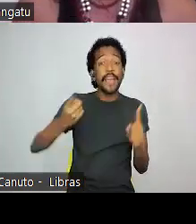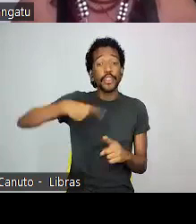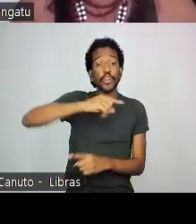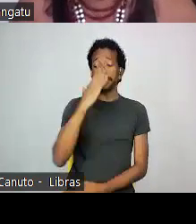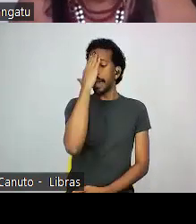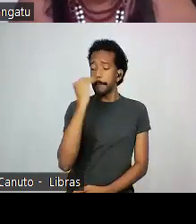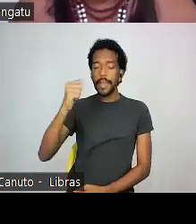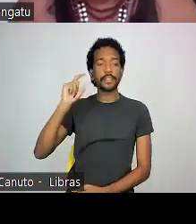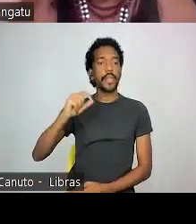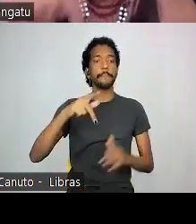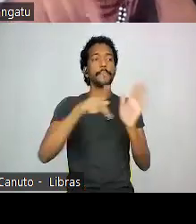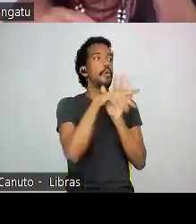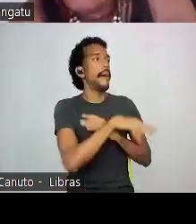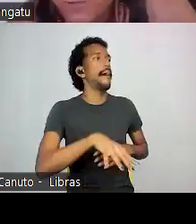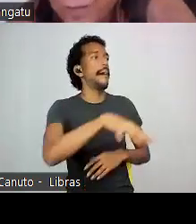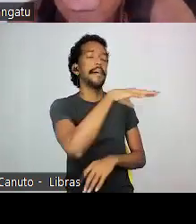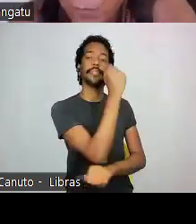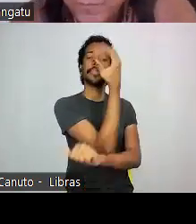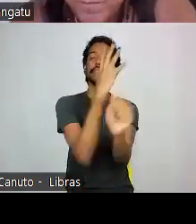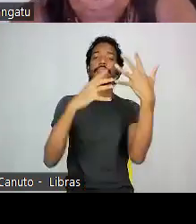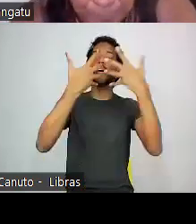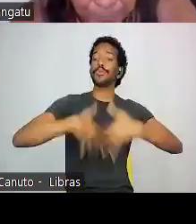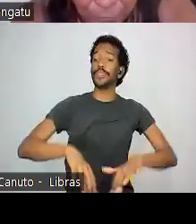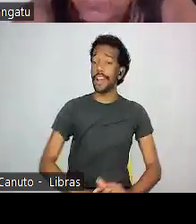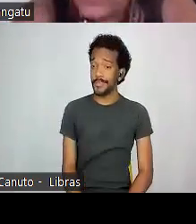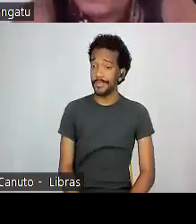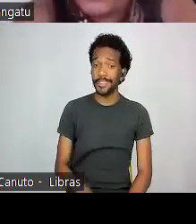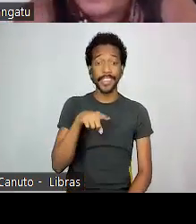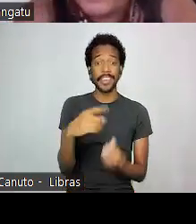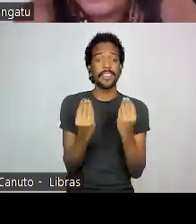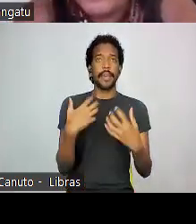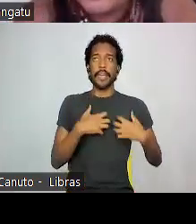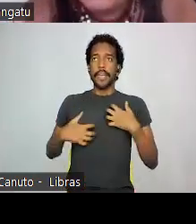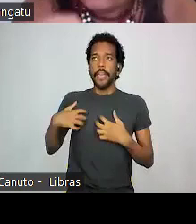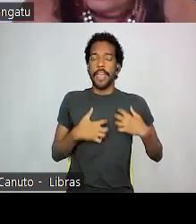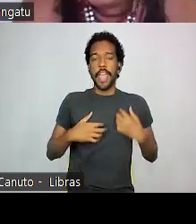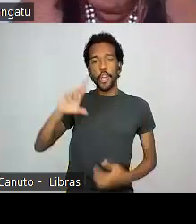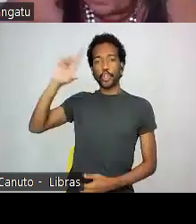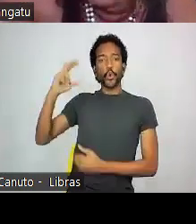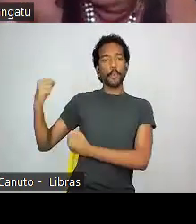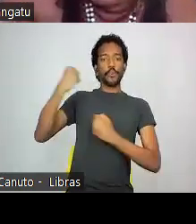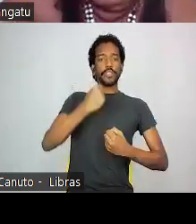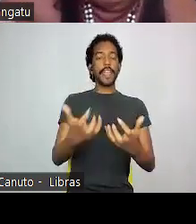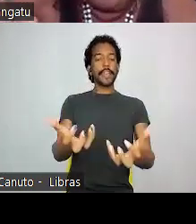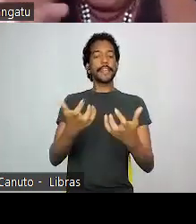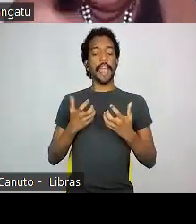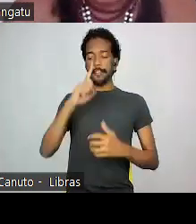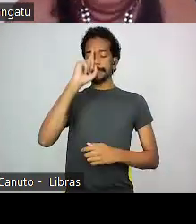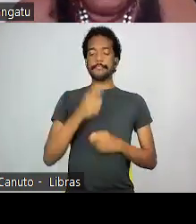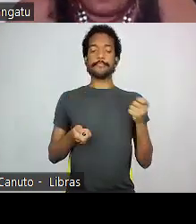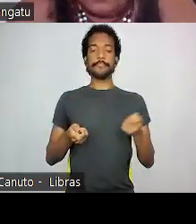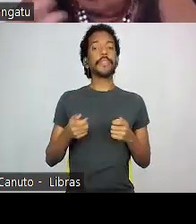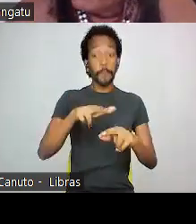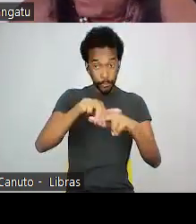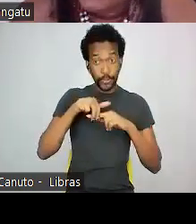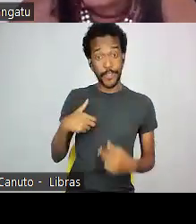naturais. E isso incomoda os donos do poder que querem... Por isso que... Viu meus palitos que